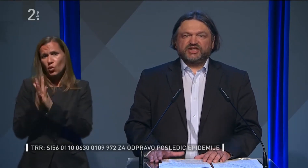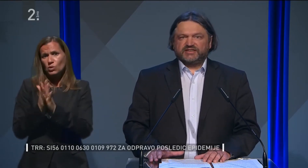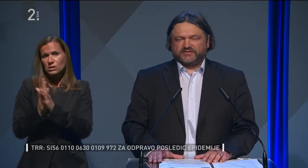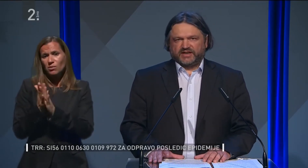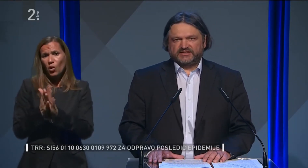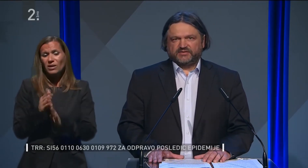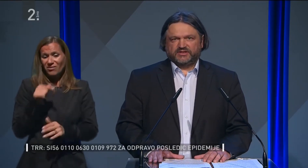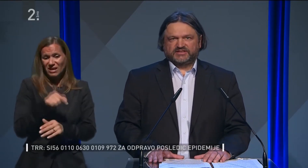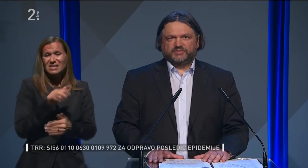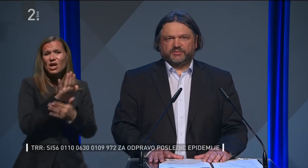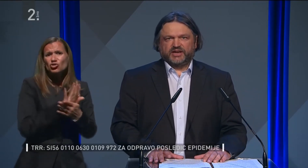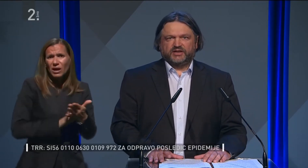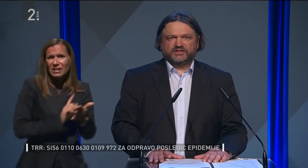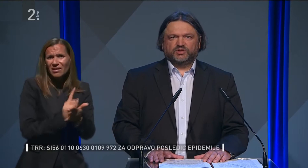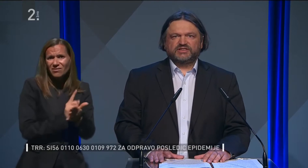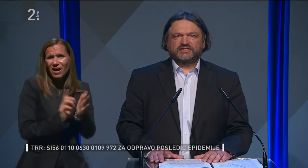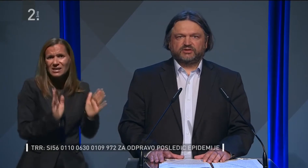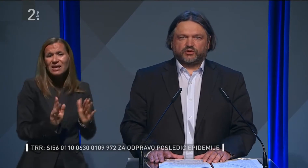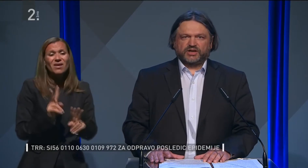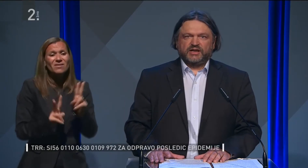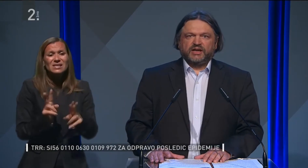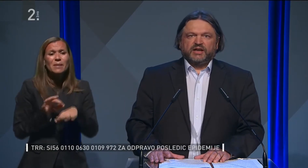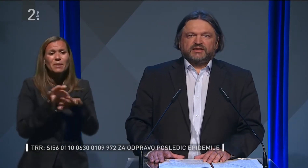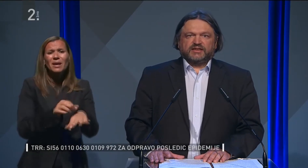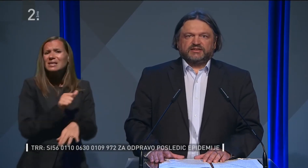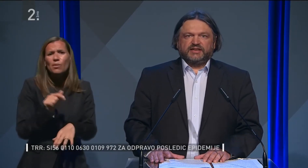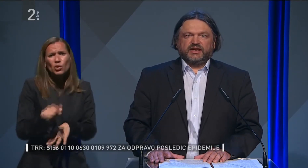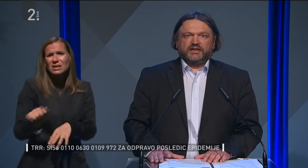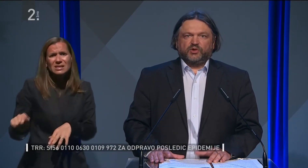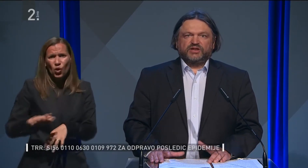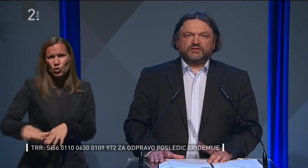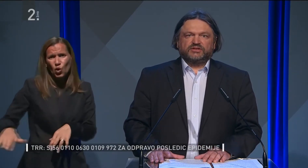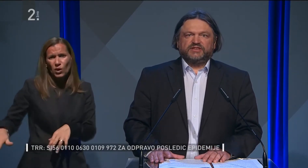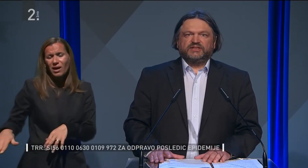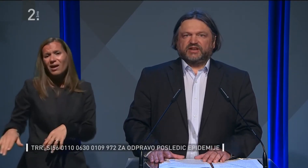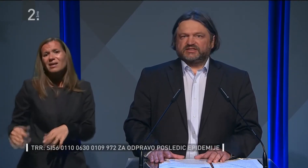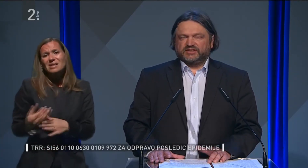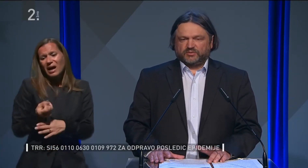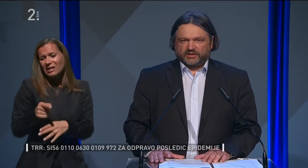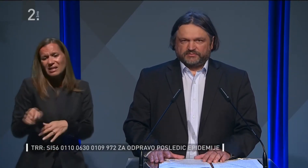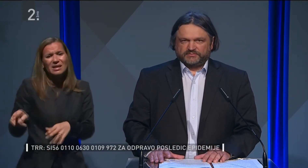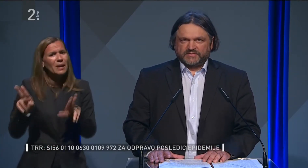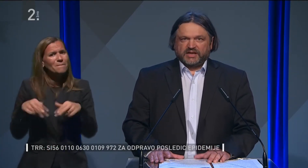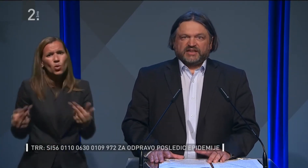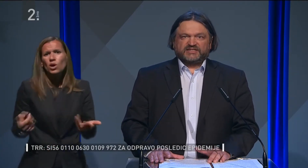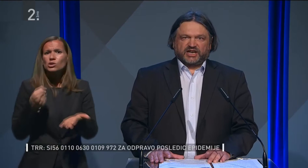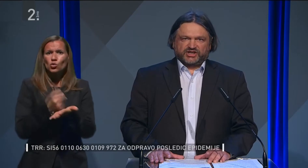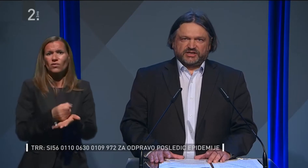v tej začetni fazi vrt se priperjejo samo tiste otroke, za katere ne morejo zagotoviti varstva doma.